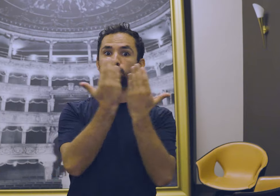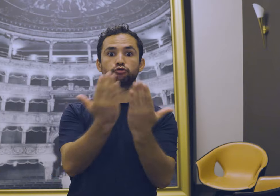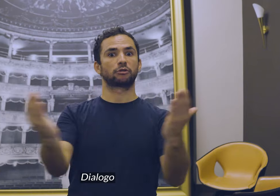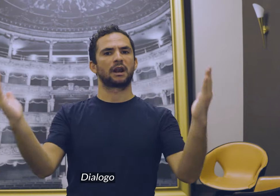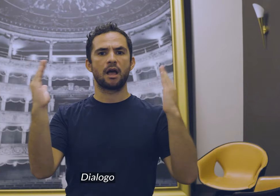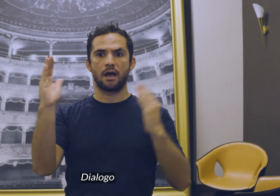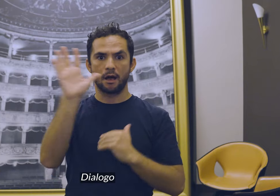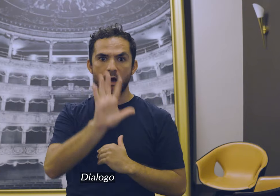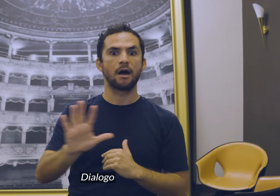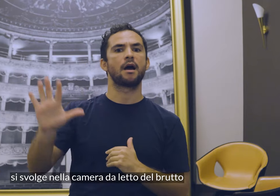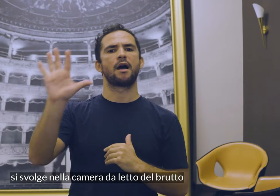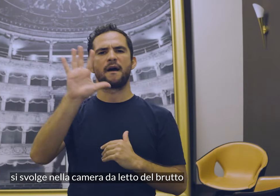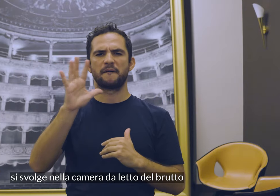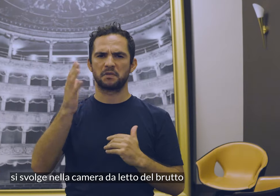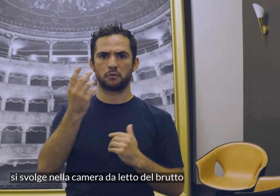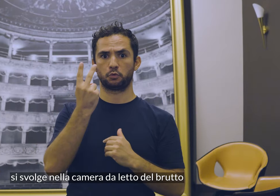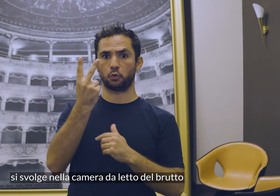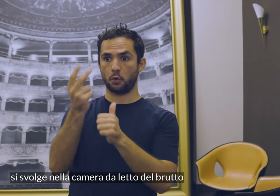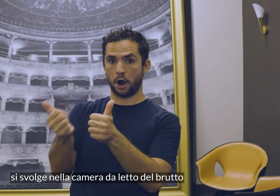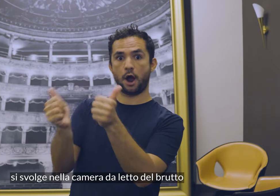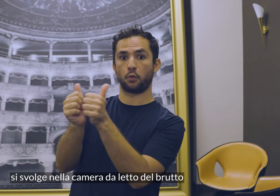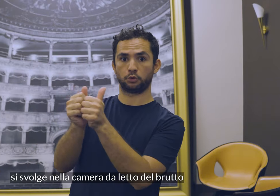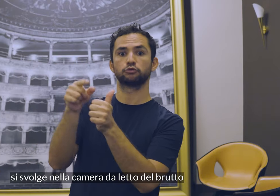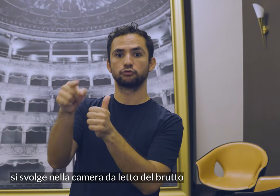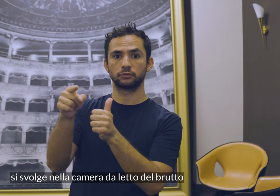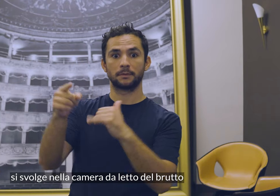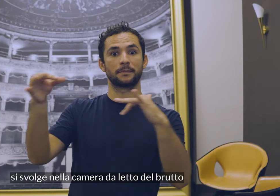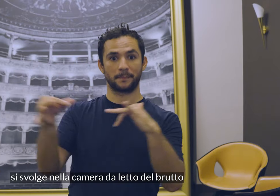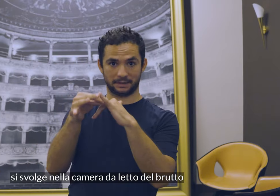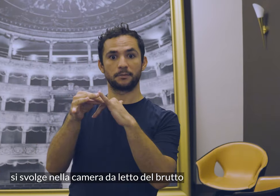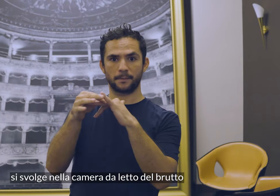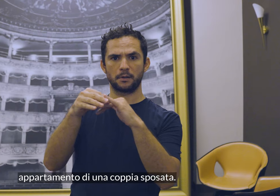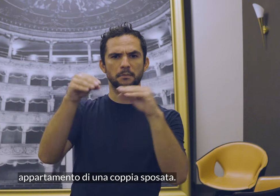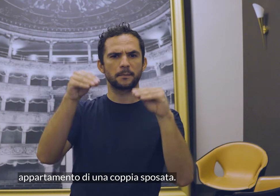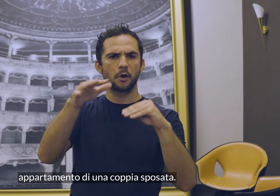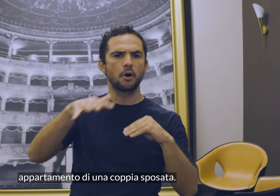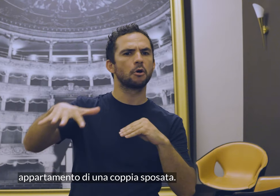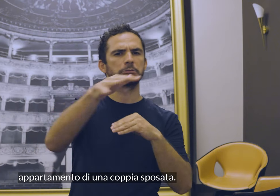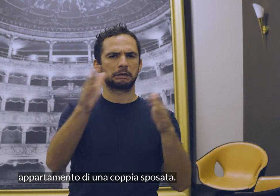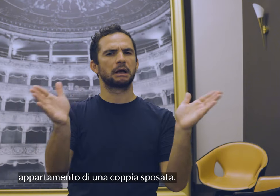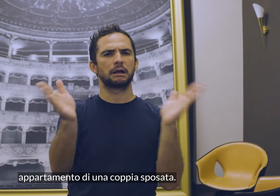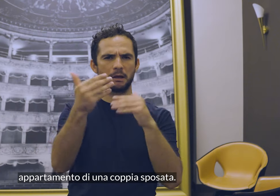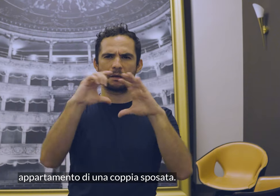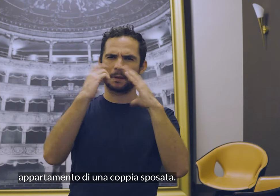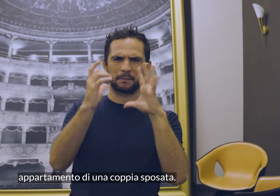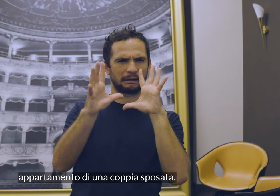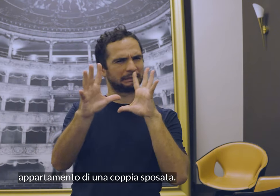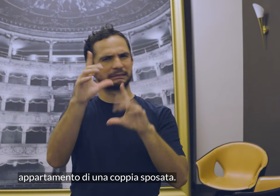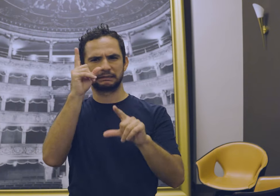Dialogo si svolge nella camera da letto del brutto appartamento di una coppia sposata.